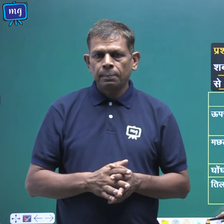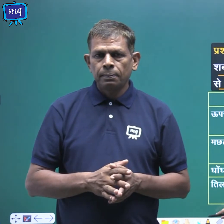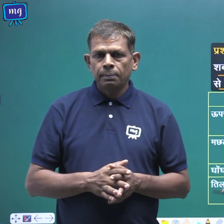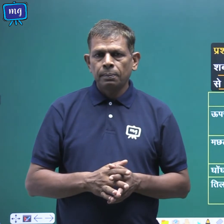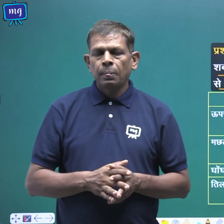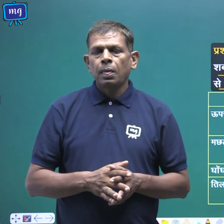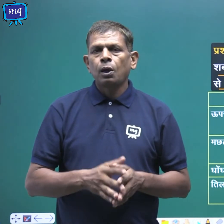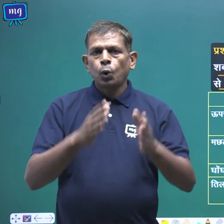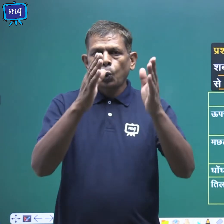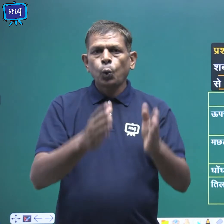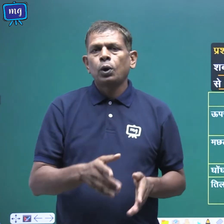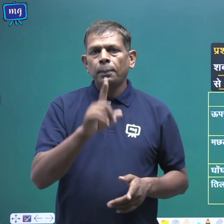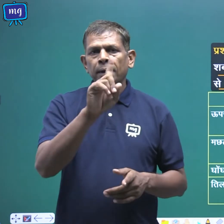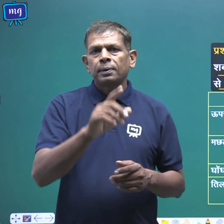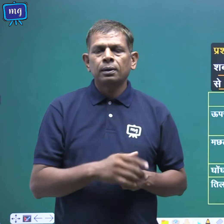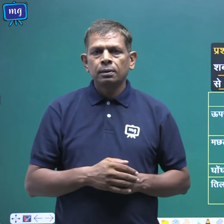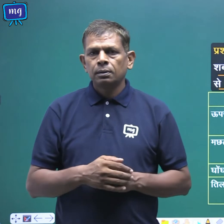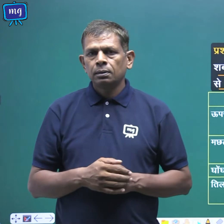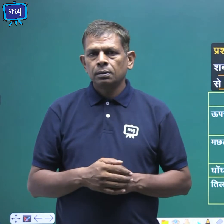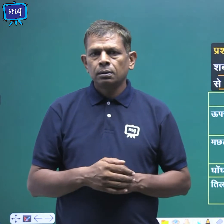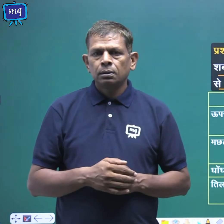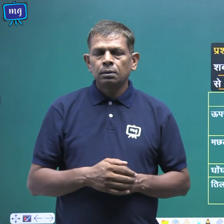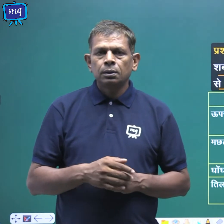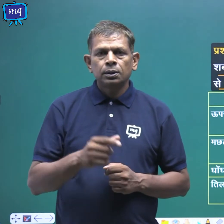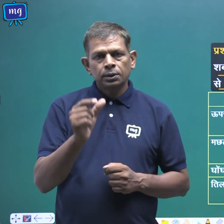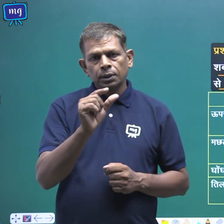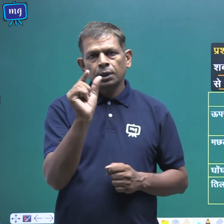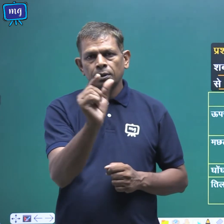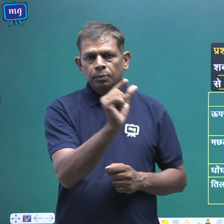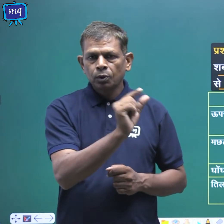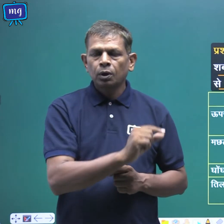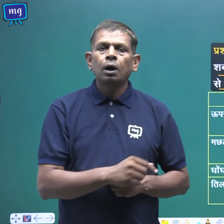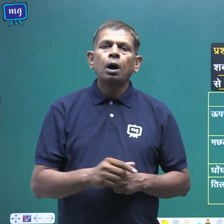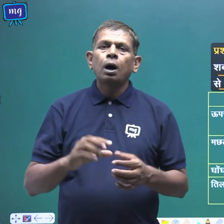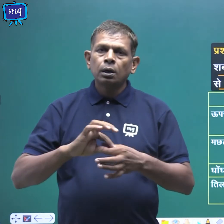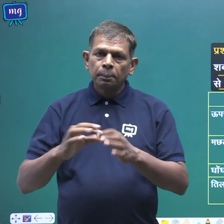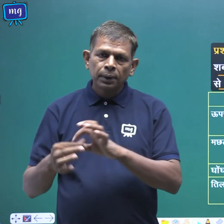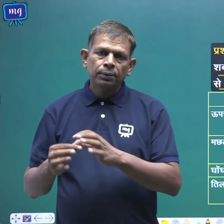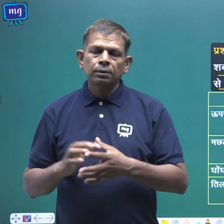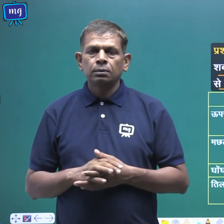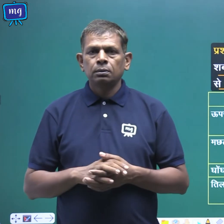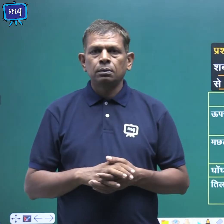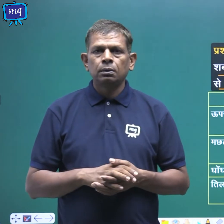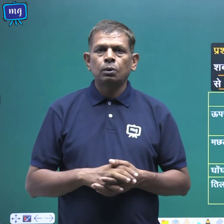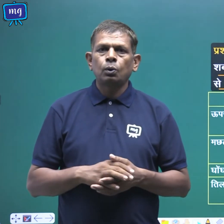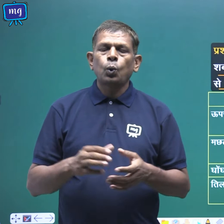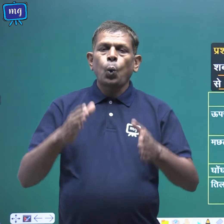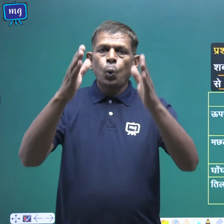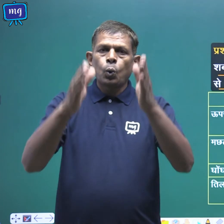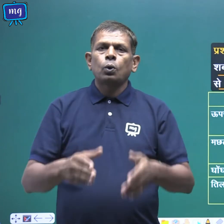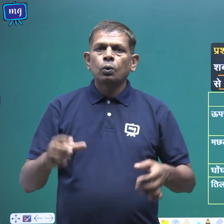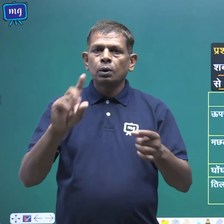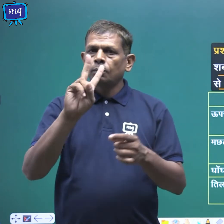कॉलम एक में दिये गए शब्दों का समबंद कॉलम दो